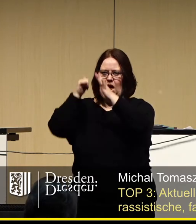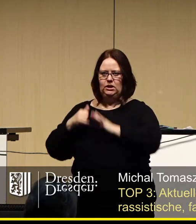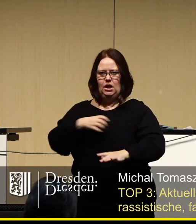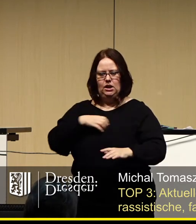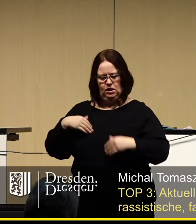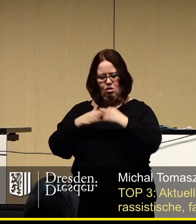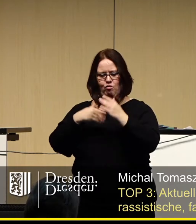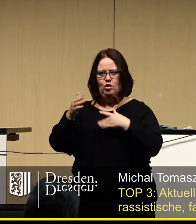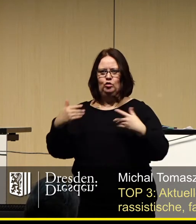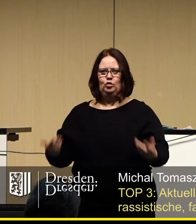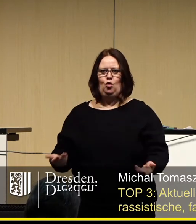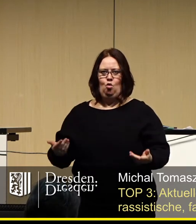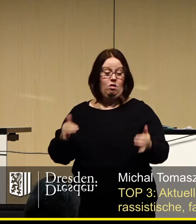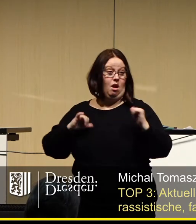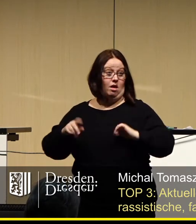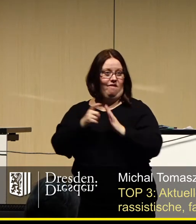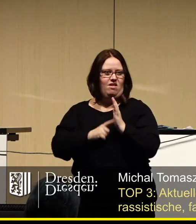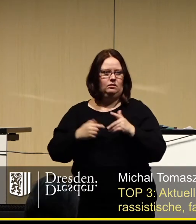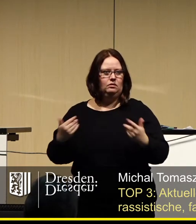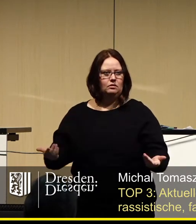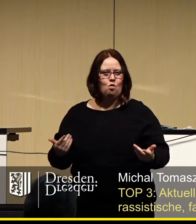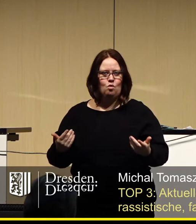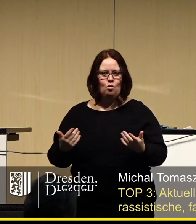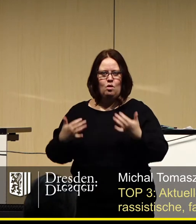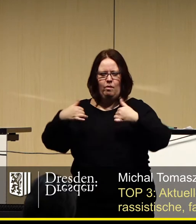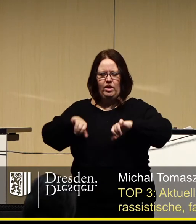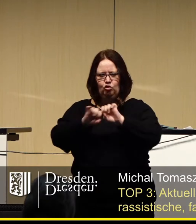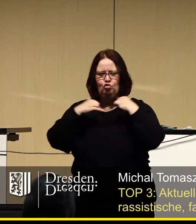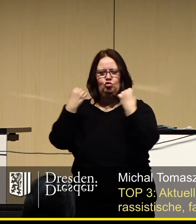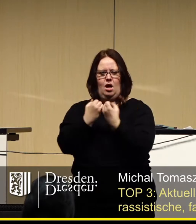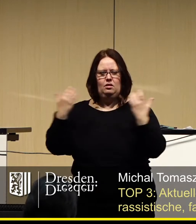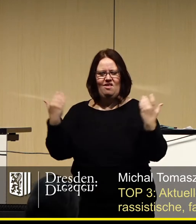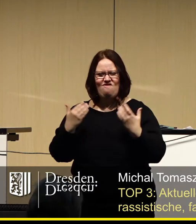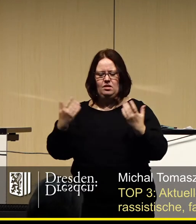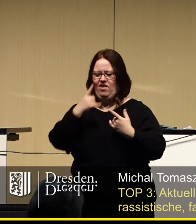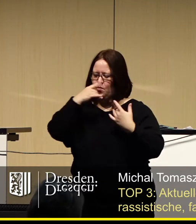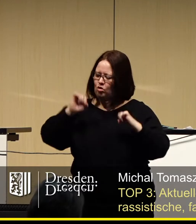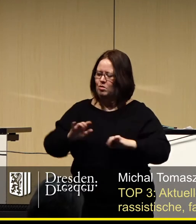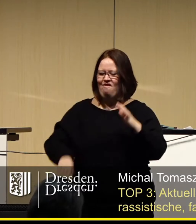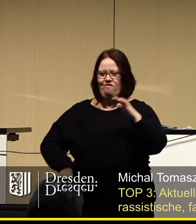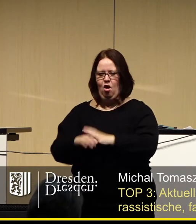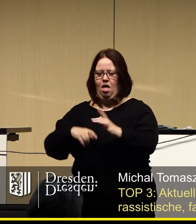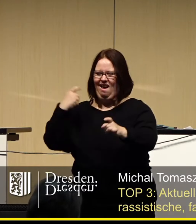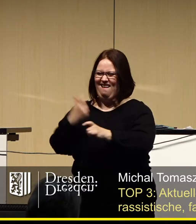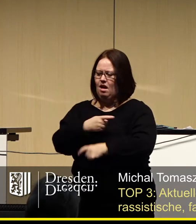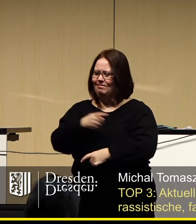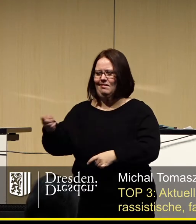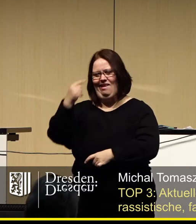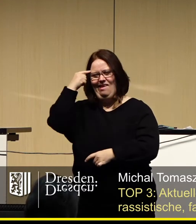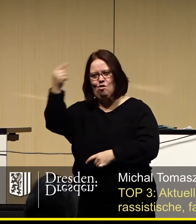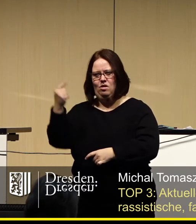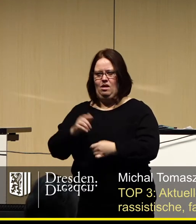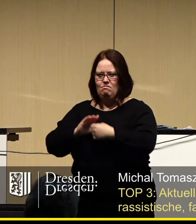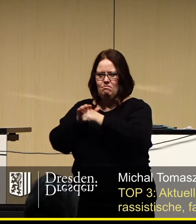in Dresden gebaut. Das sind leider Fakten. Die Pflicht des Staates muss es sein, da wo er kann, mit voller Härte gegen diese Ideologie